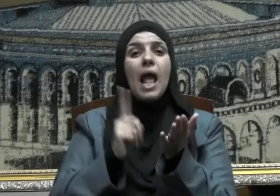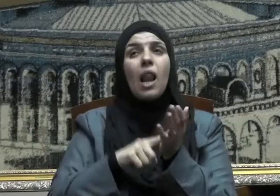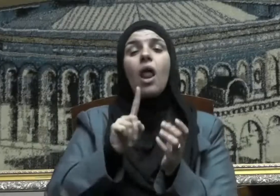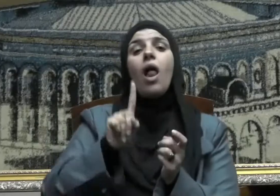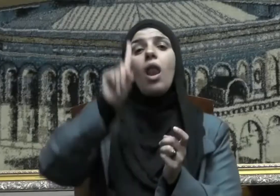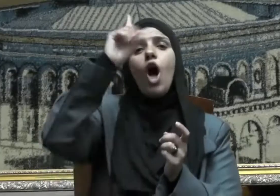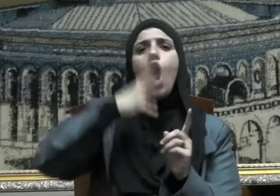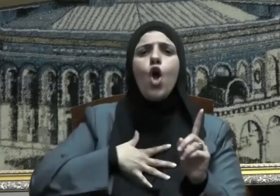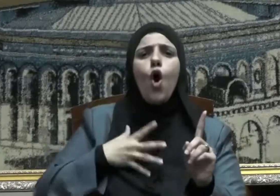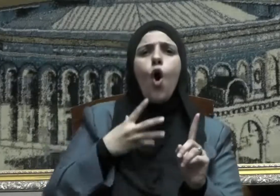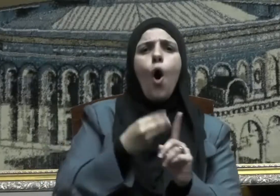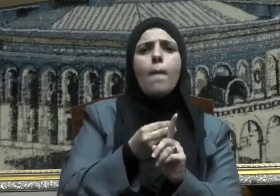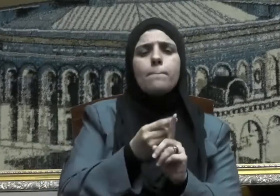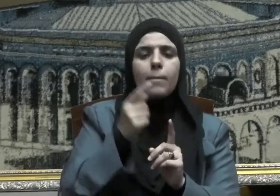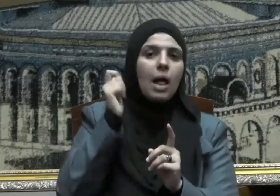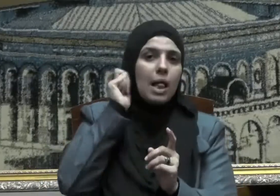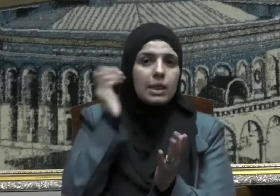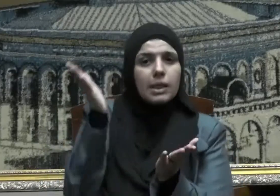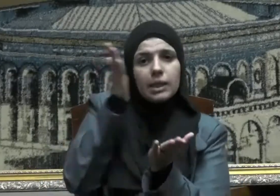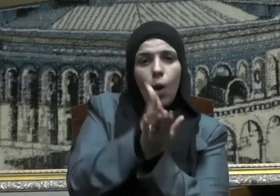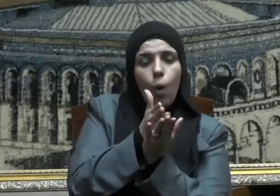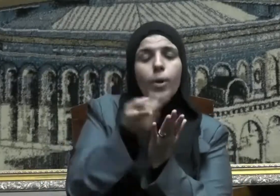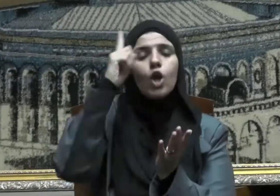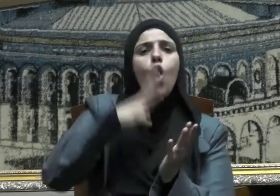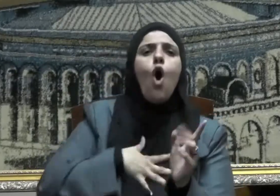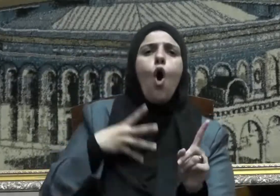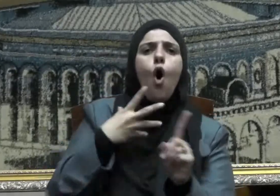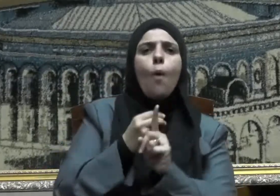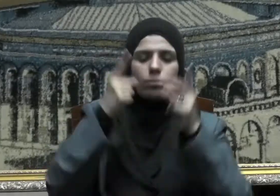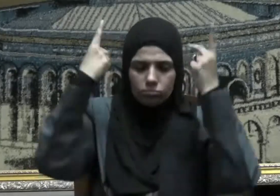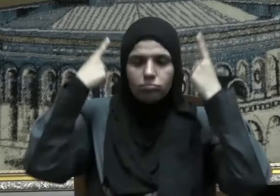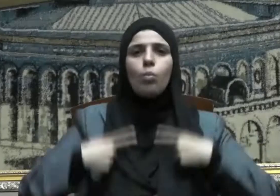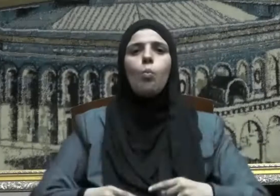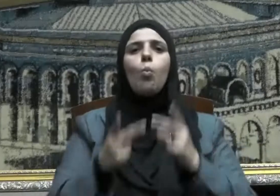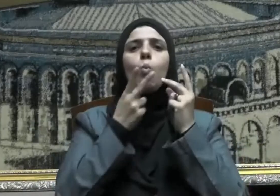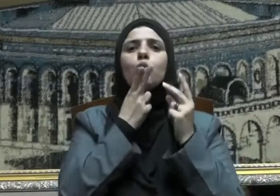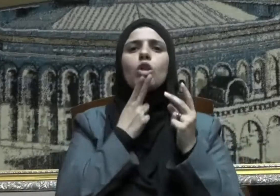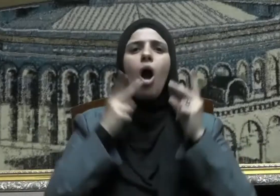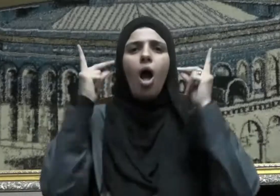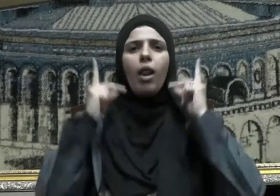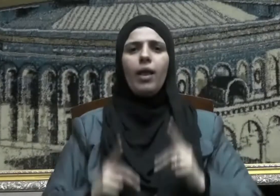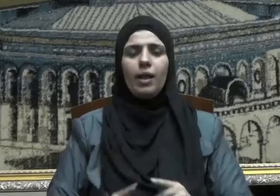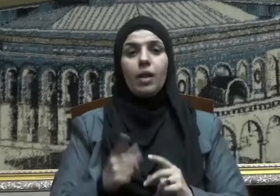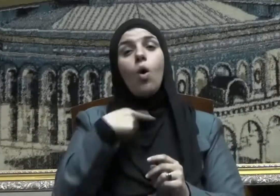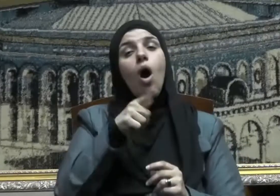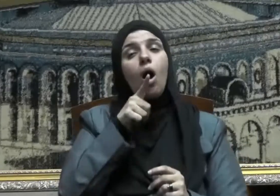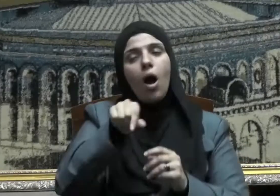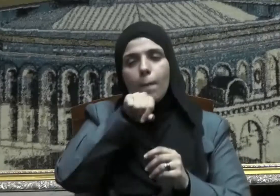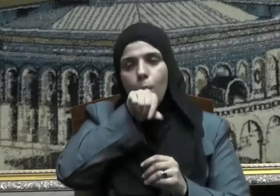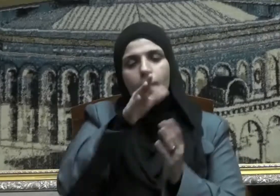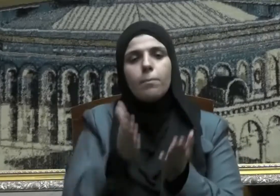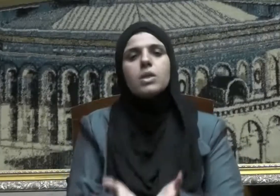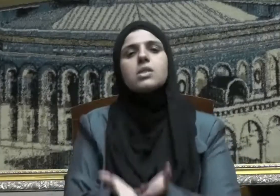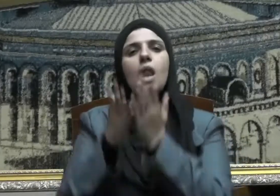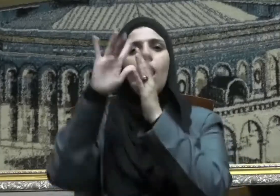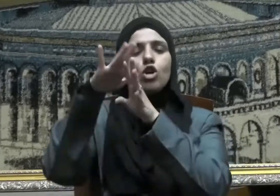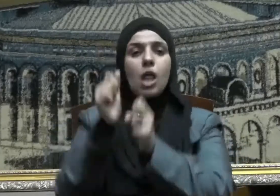إن الله يحب التوابين ويحب المتطهرين وقال صلى الله